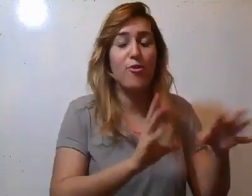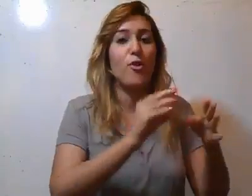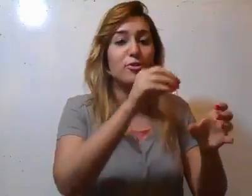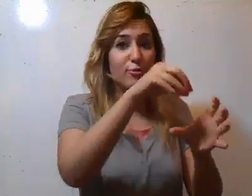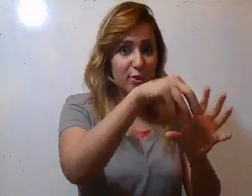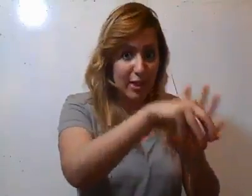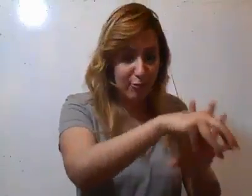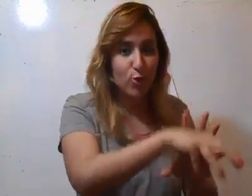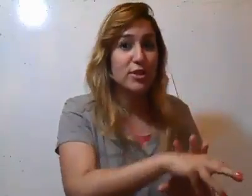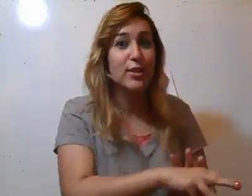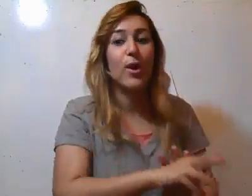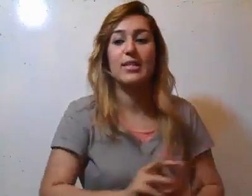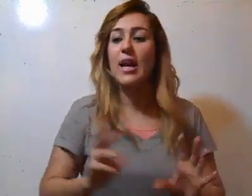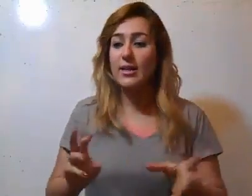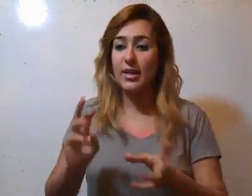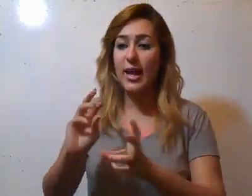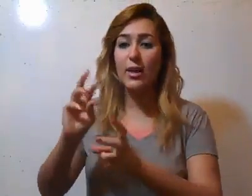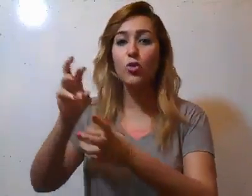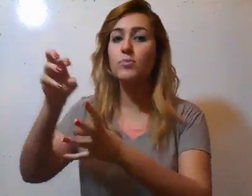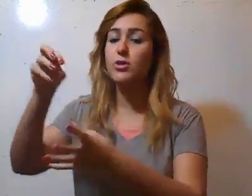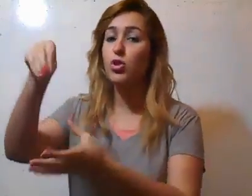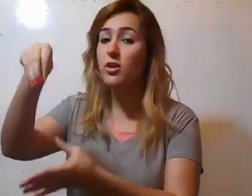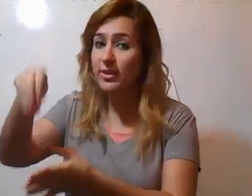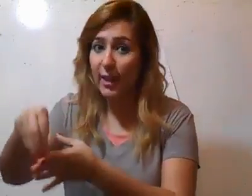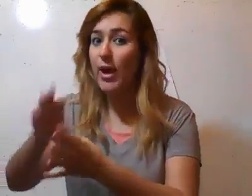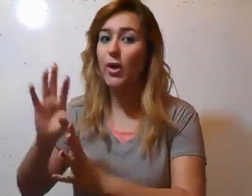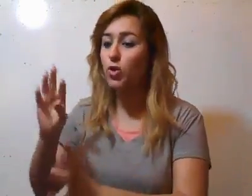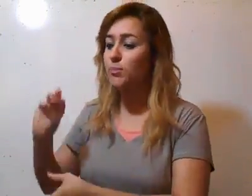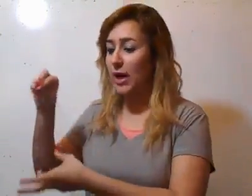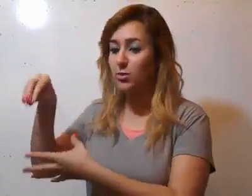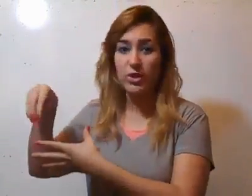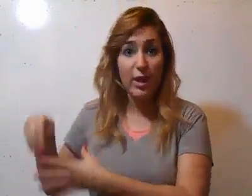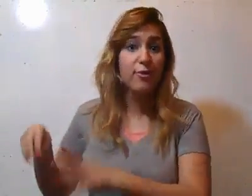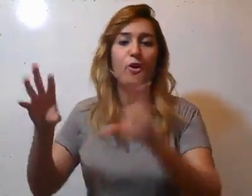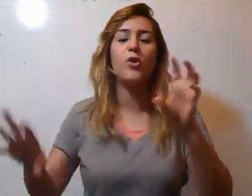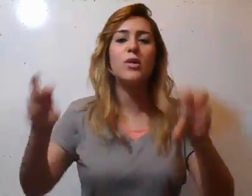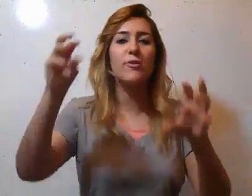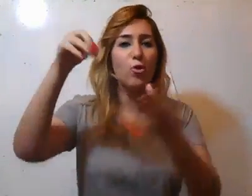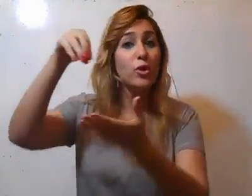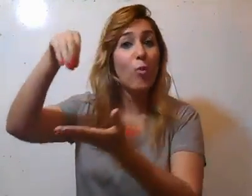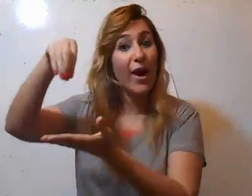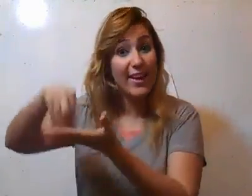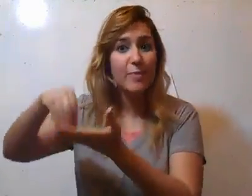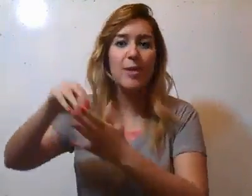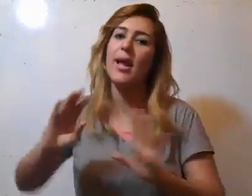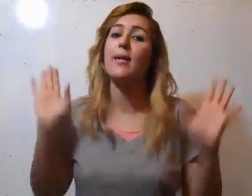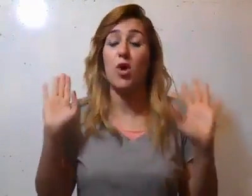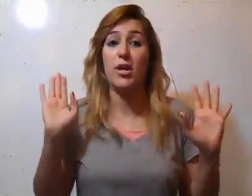ف هو في الاوضة دي دلوقتي. اه دخل الاوضة بتاعت المقرىكتال. دخل الاوضة بتاعت واثامر. فهو دوادي فاونة بعضة حاجة معينة.